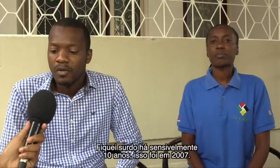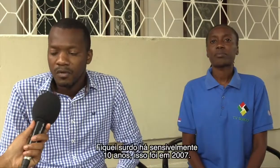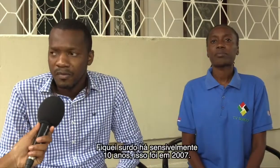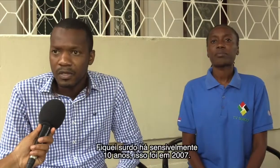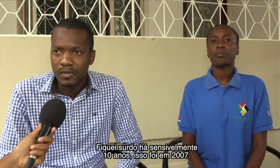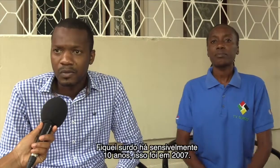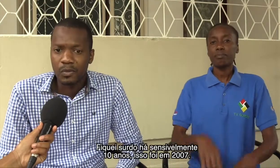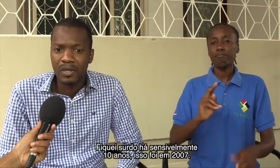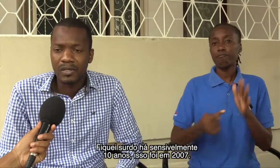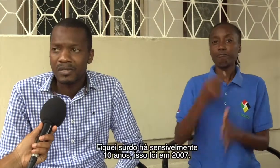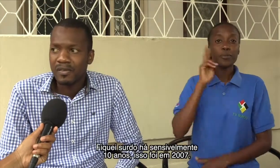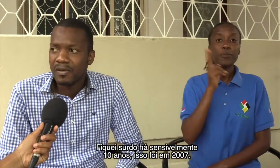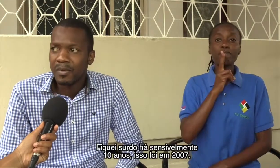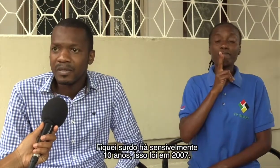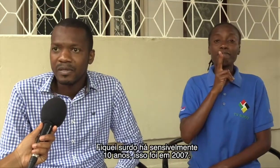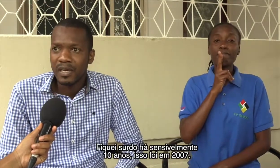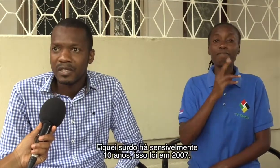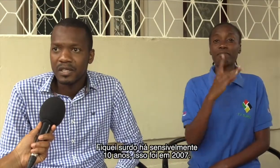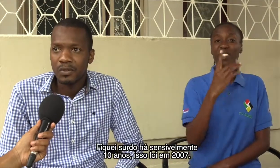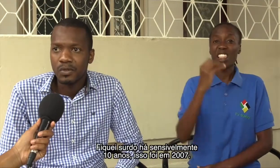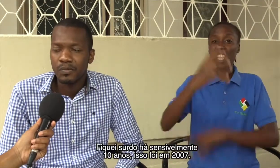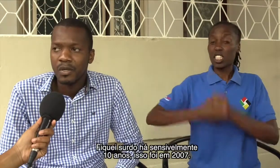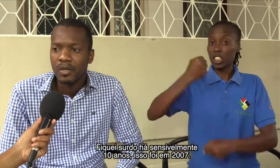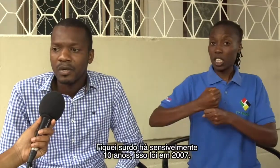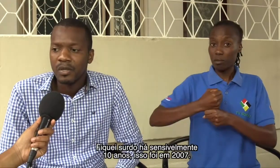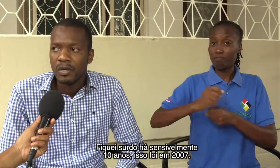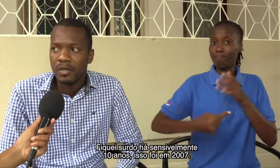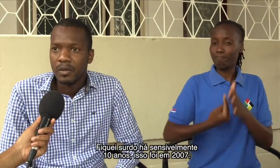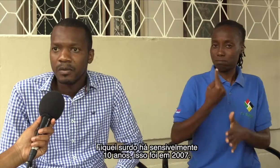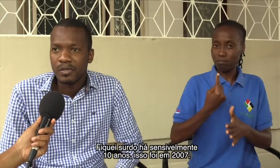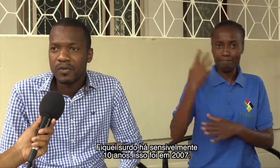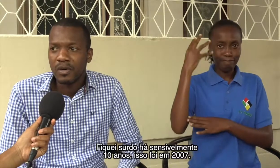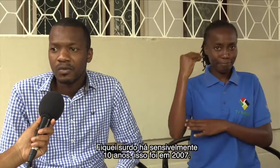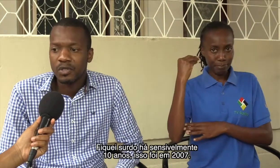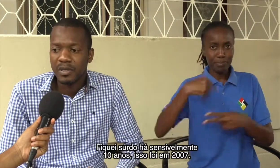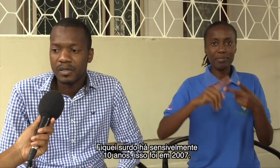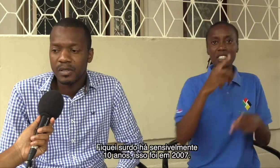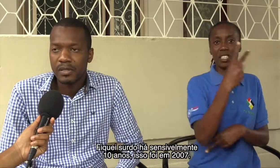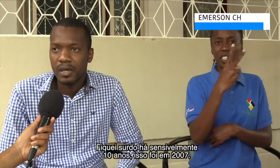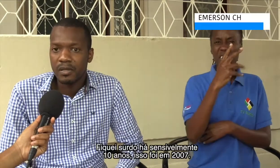Fiquei surdo há sensivelmente dez anos. Isso foi em 2007.